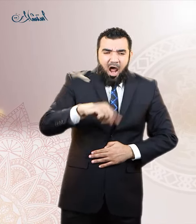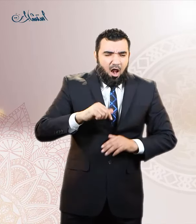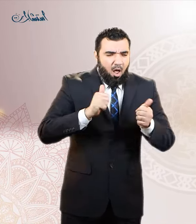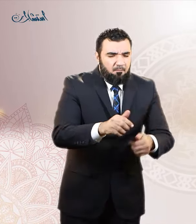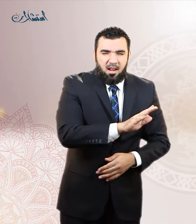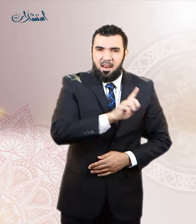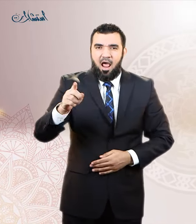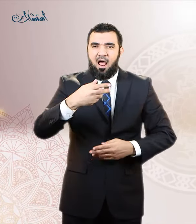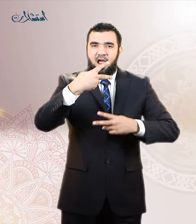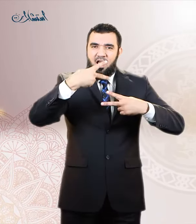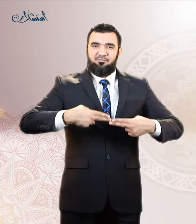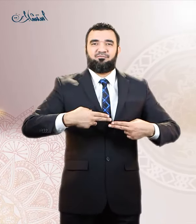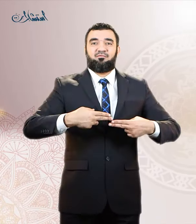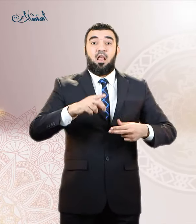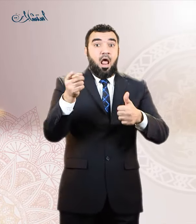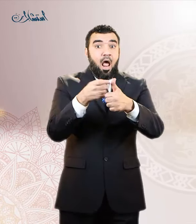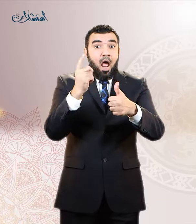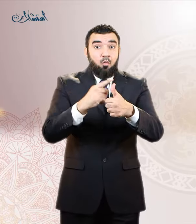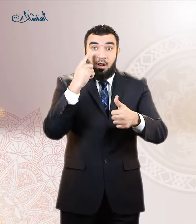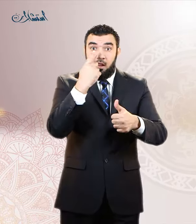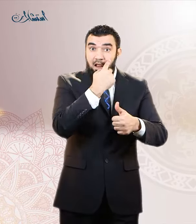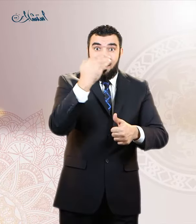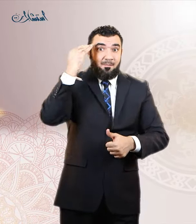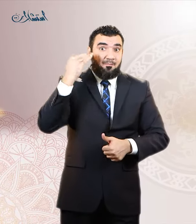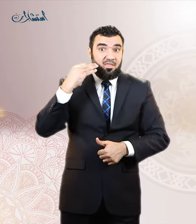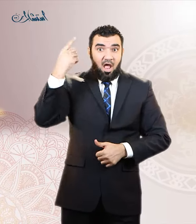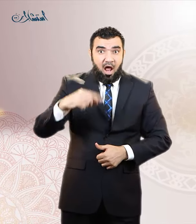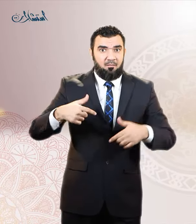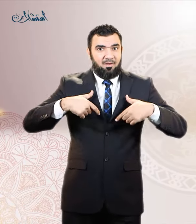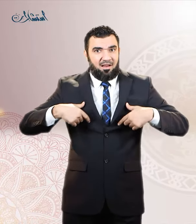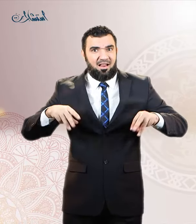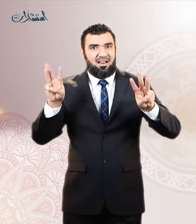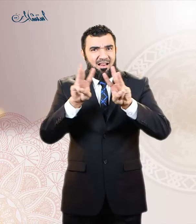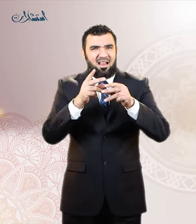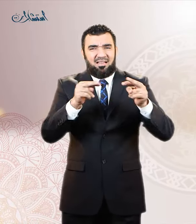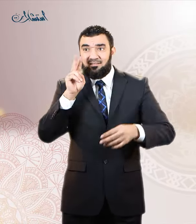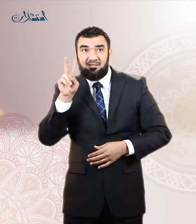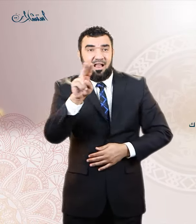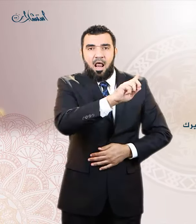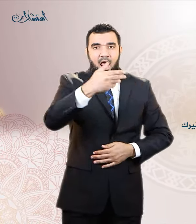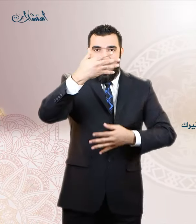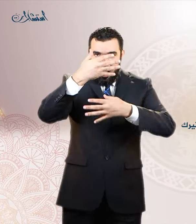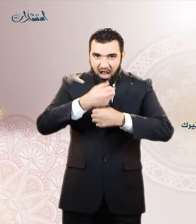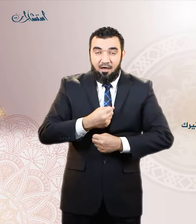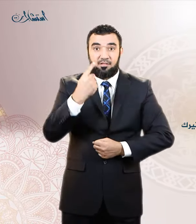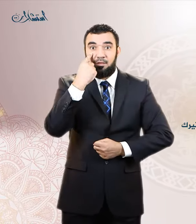ان تحفظ بصرك فلا تنظر به الى اي شيء مثير وان تبتعد عن